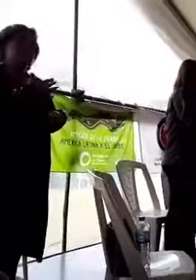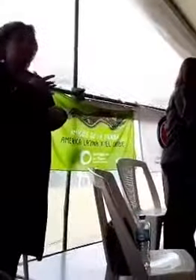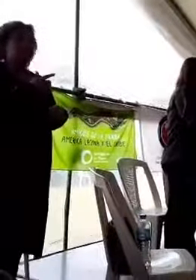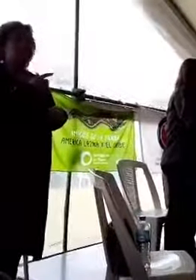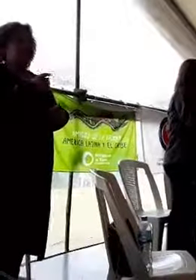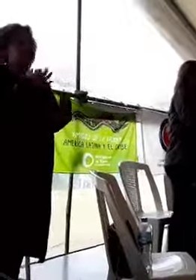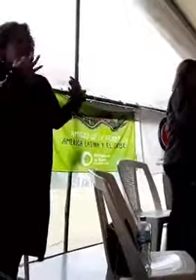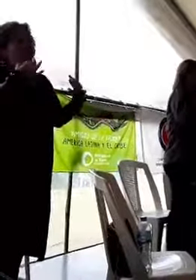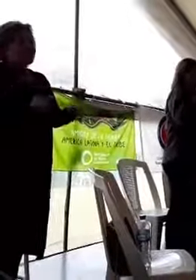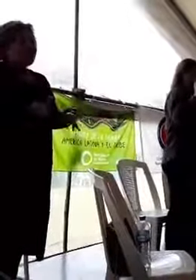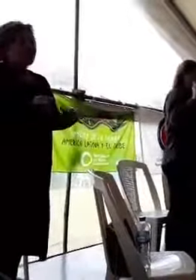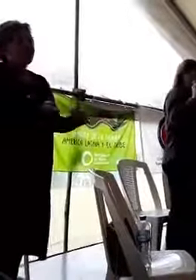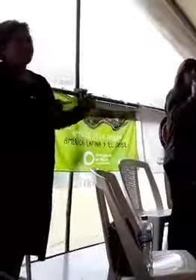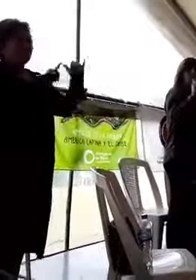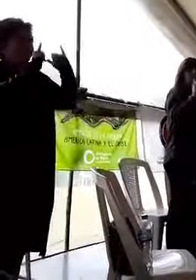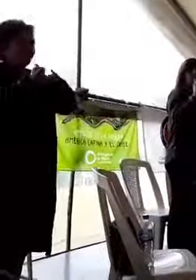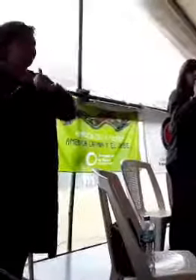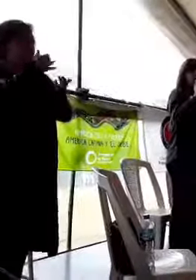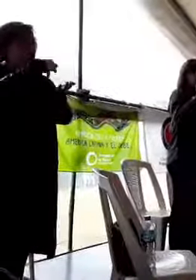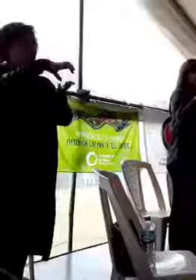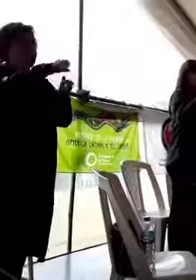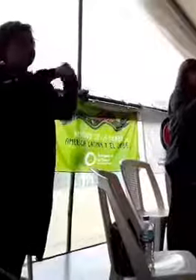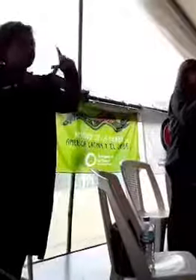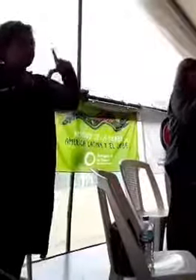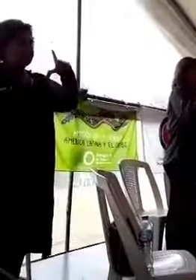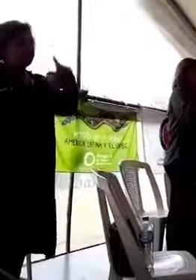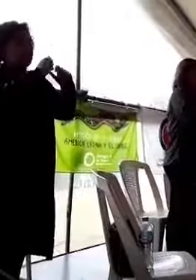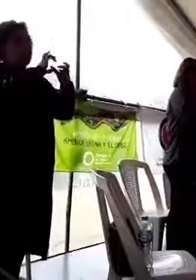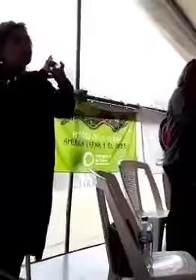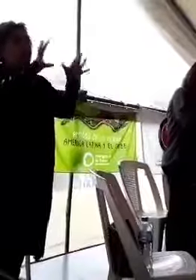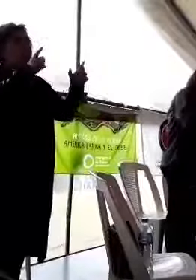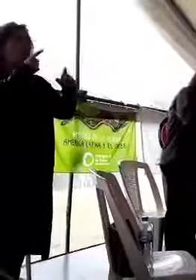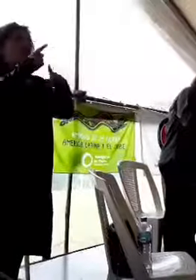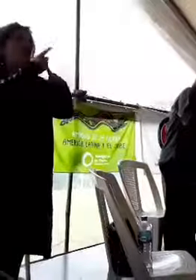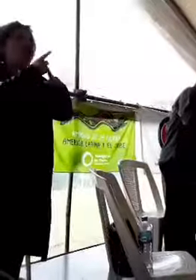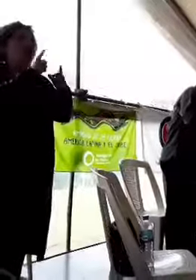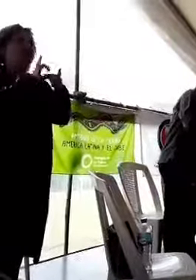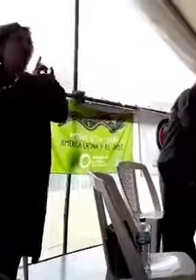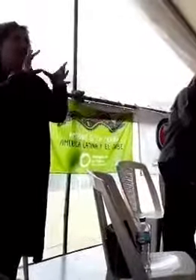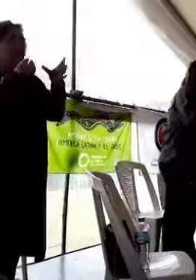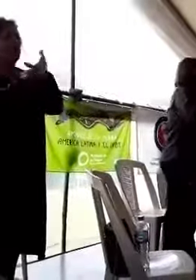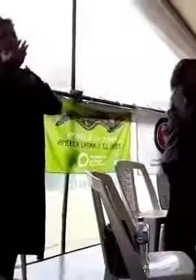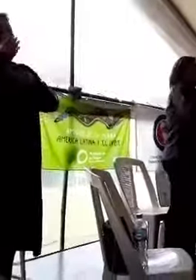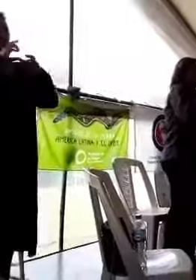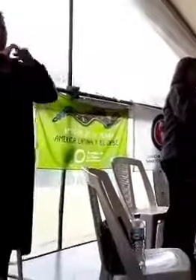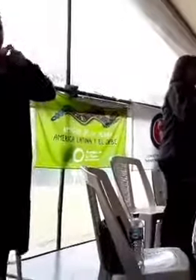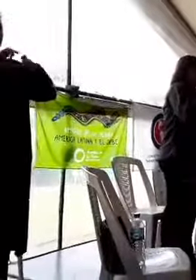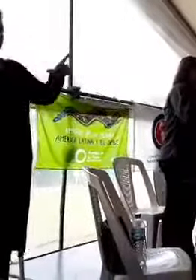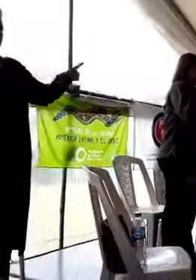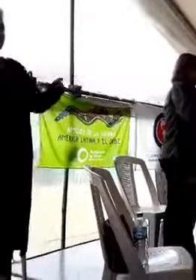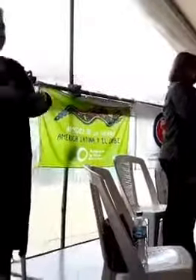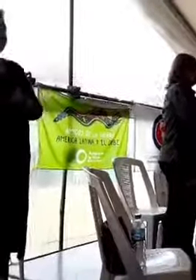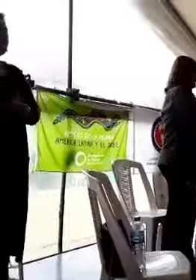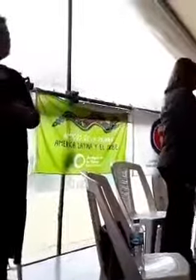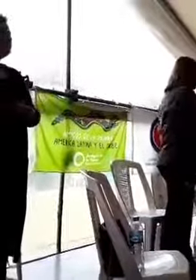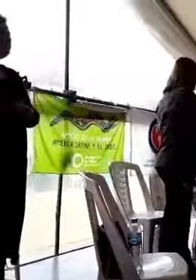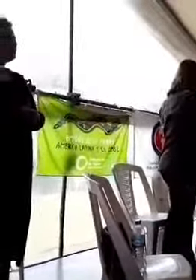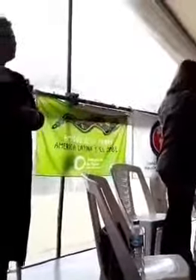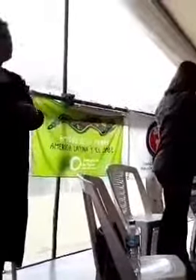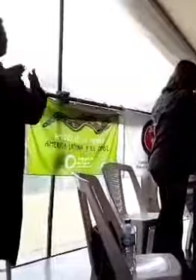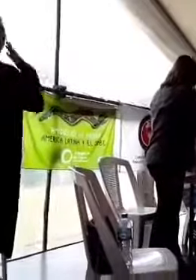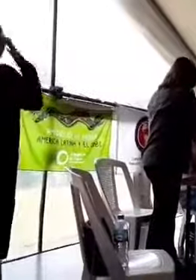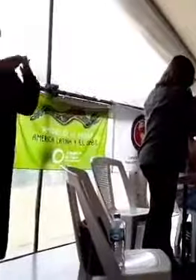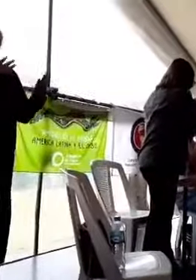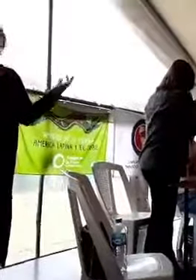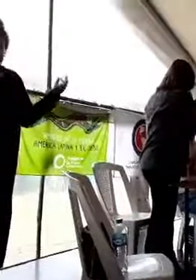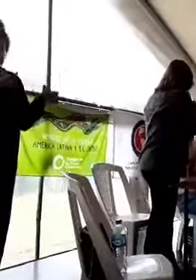estupenda jornada continental para a democracia e contra o neoliberalismo. Quisera agradecer-lhes especialmente